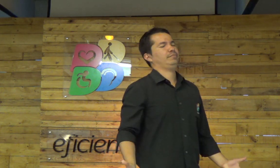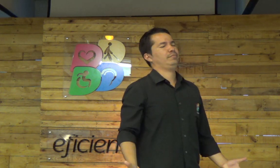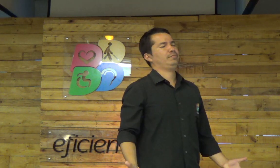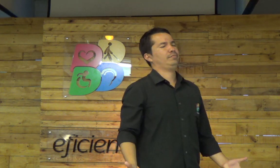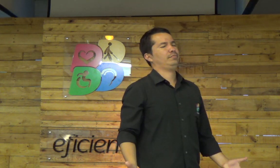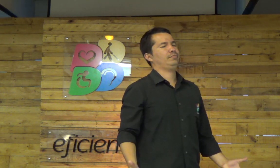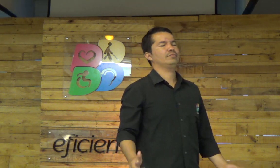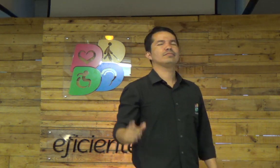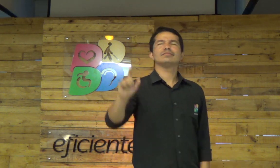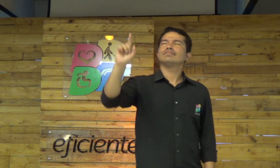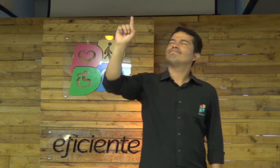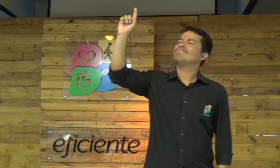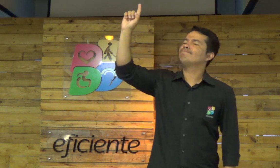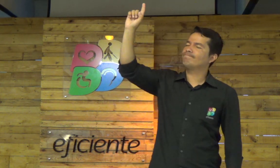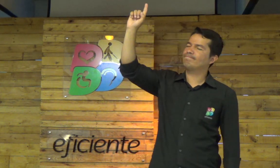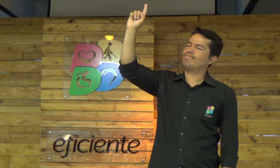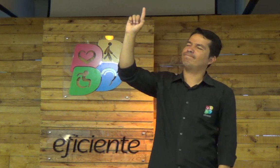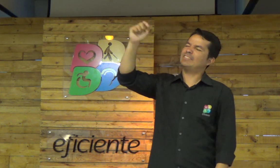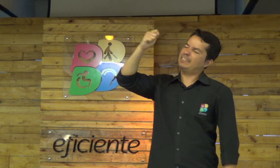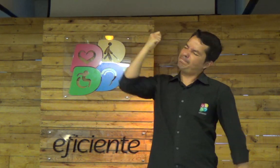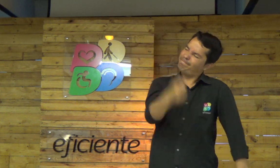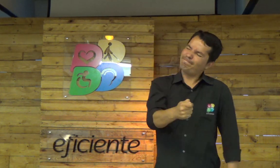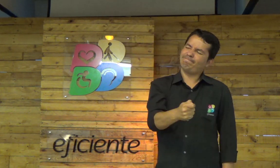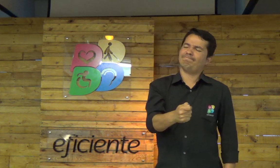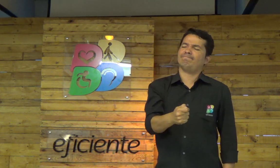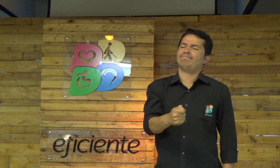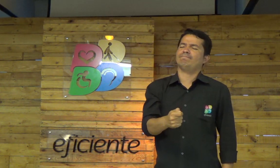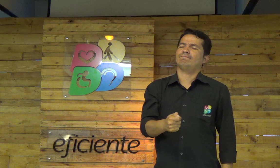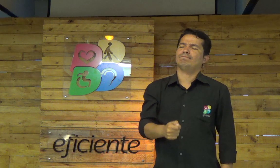a sujeira está ali na nossa vida, em Deus. Então, Pai,